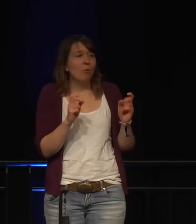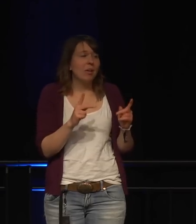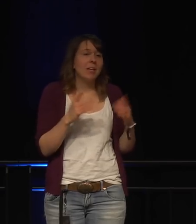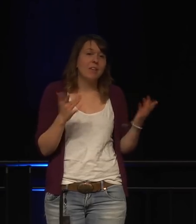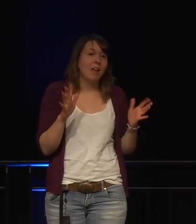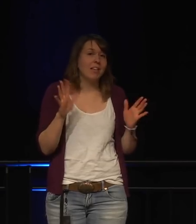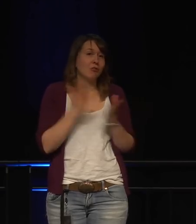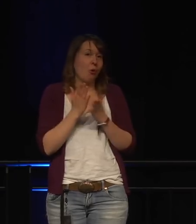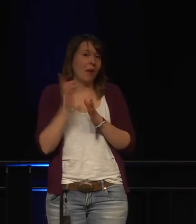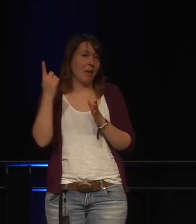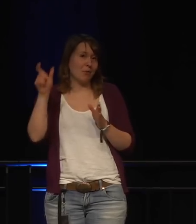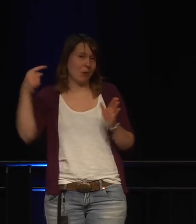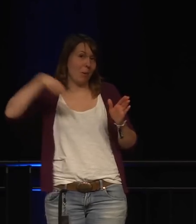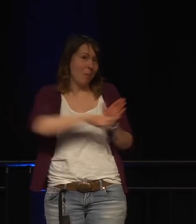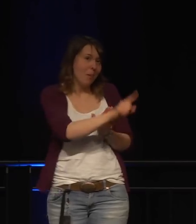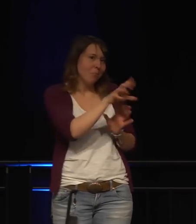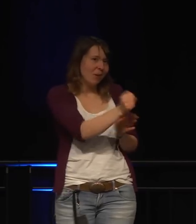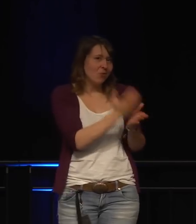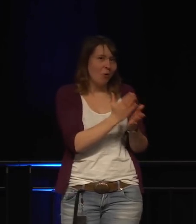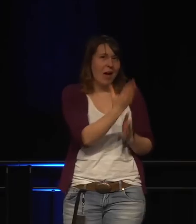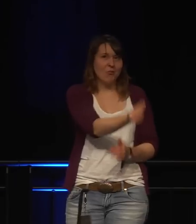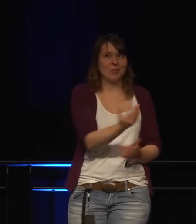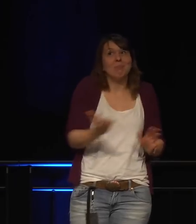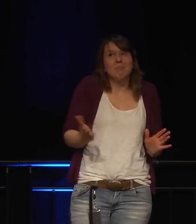Okay, irgendjemand hat das offenbar schon gehackt.